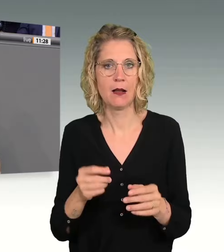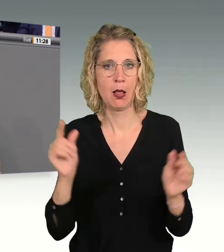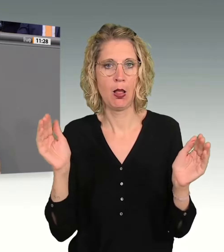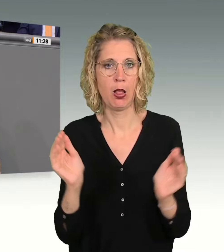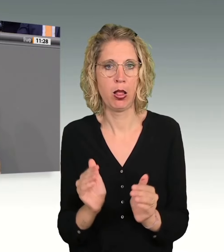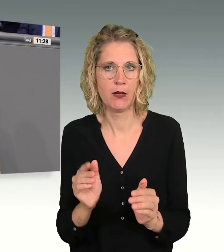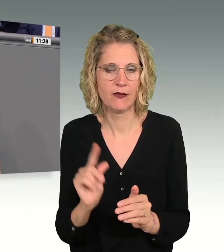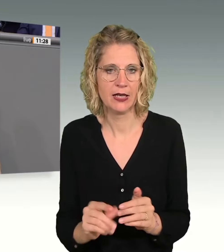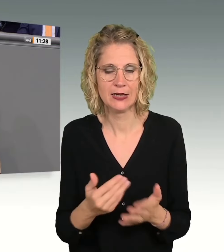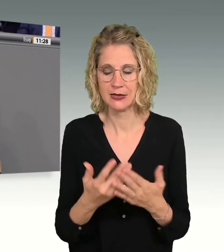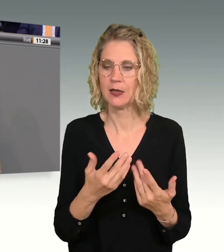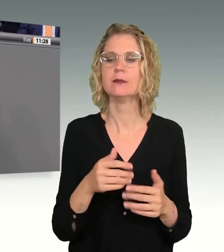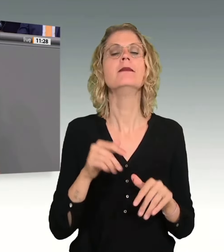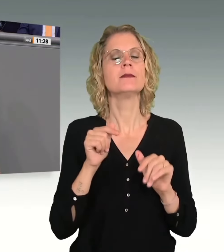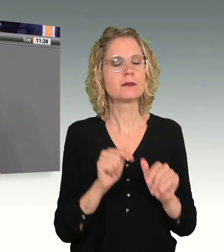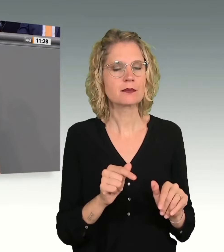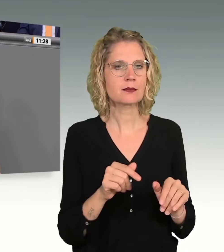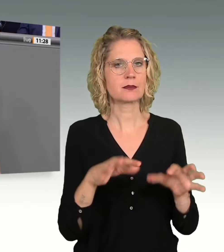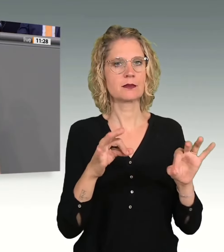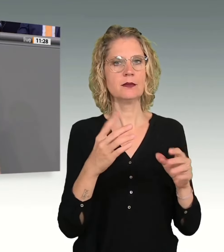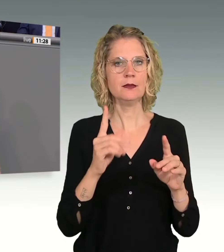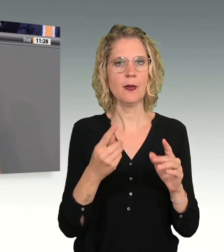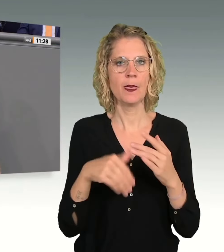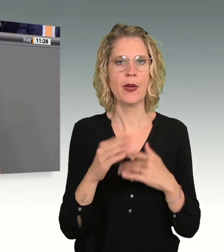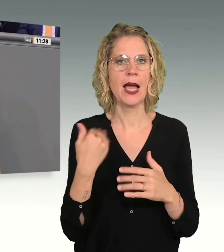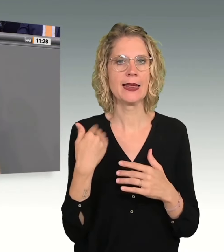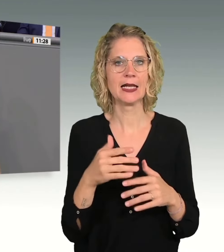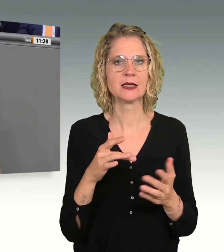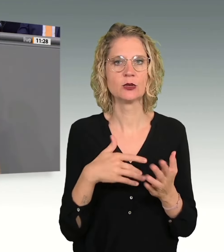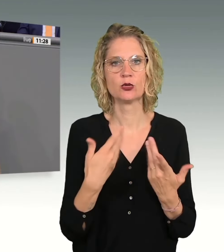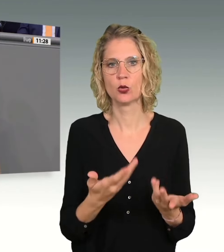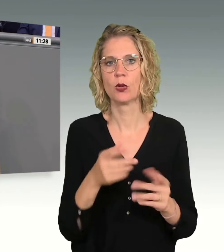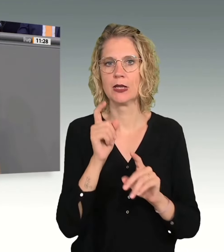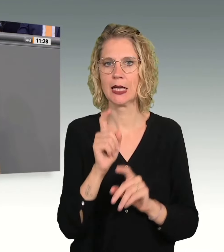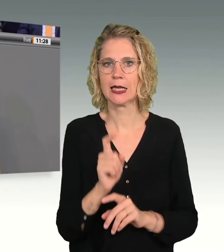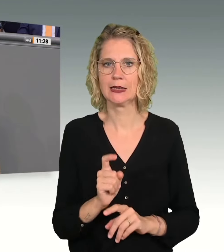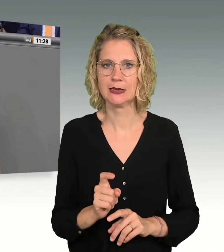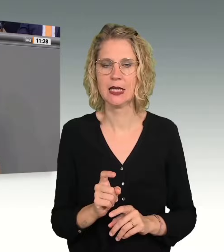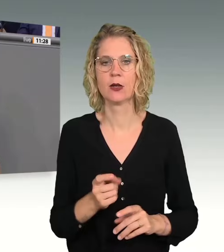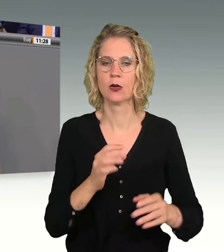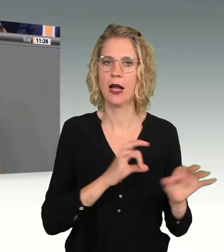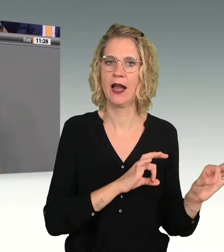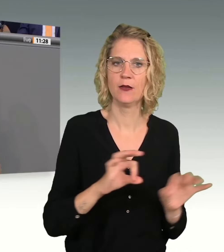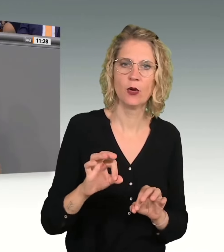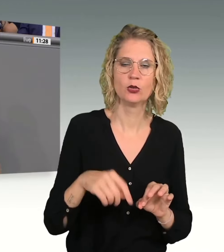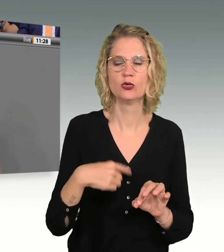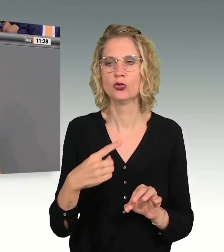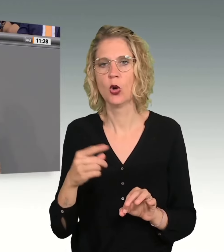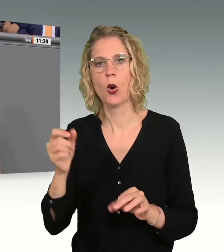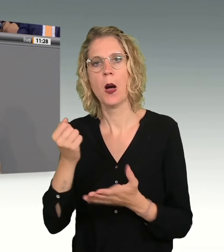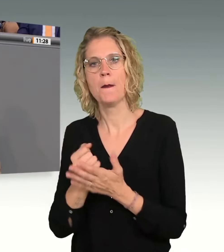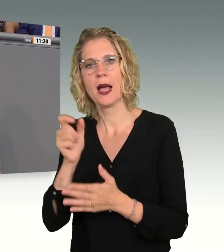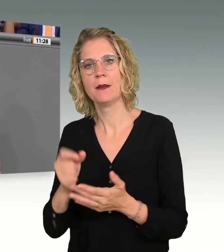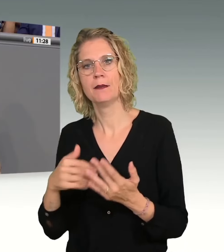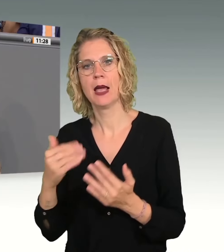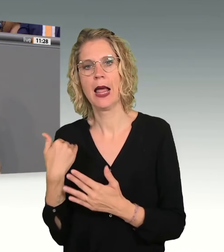entlasten, indem wir mit Digitalisierung Abläufe beschleunigen und so den Beamten mehr Zeit für ihre eigentlichen Aufgaben zu verschaffen.